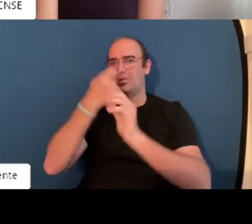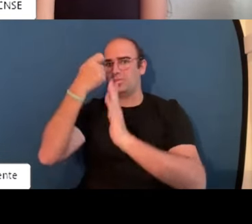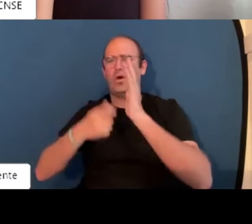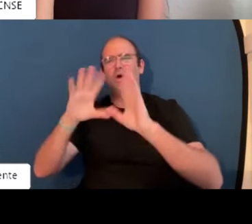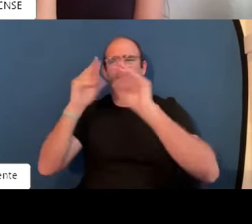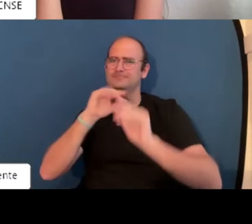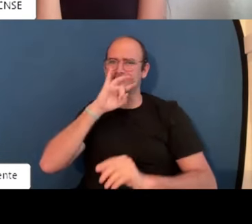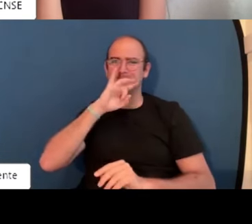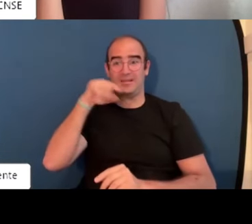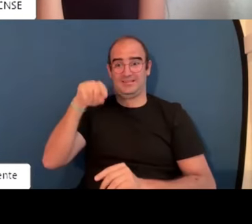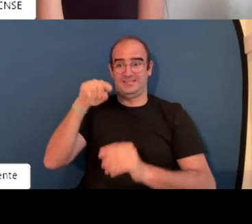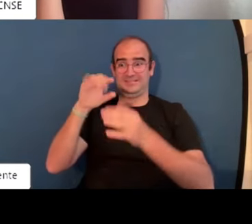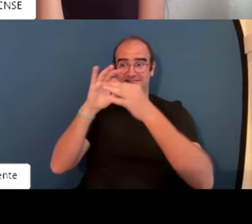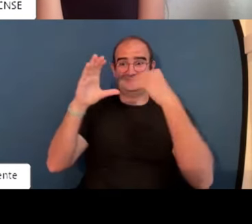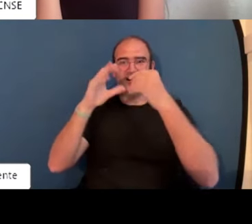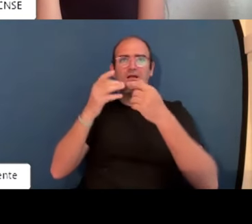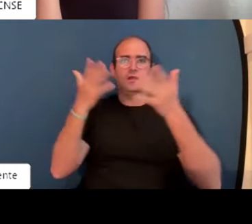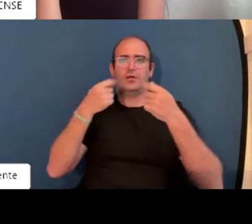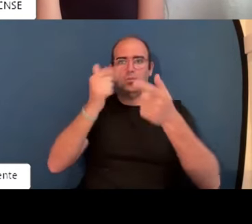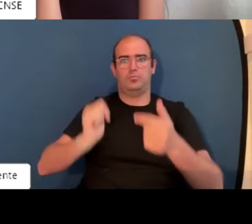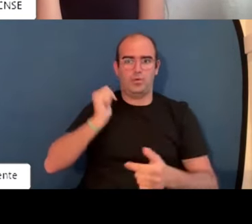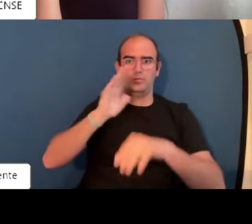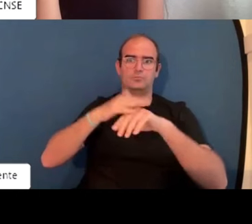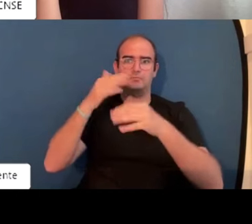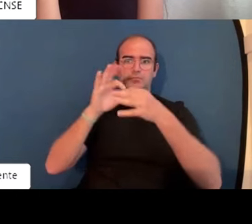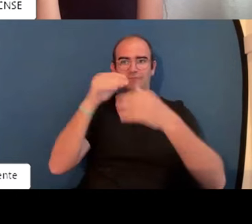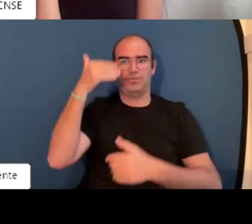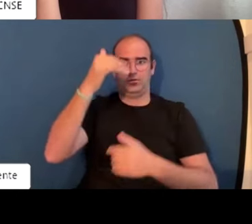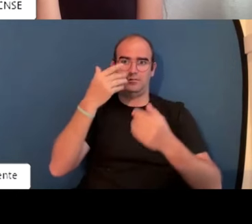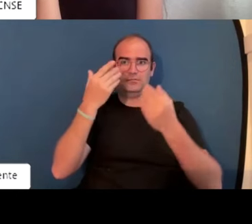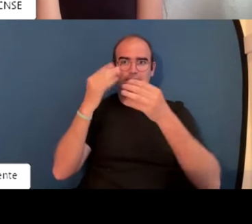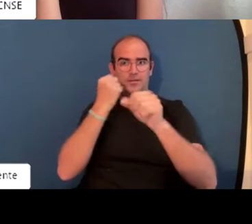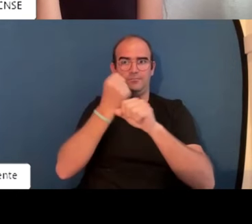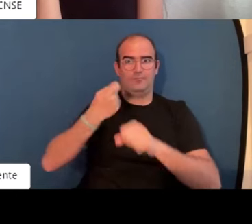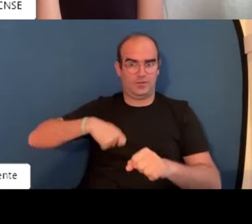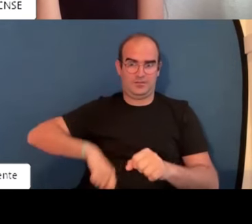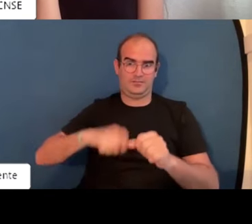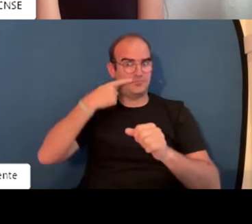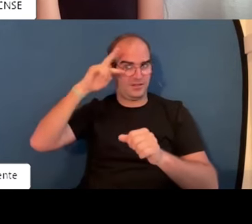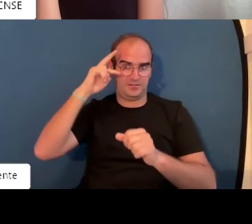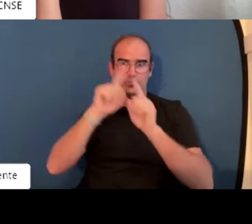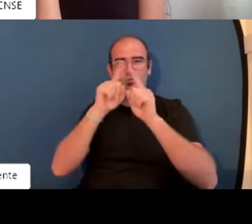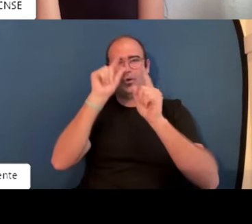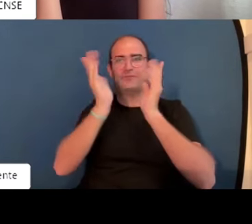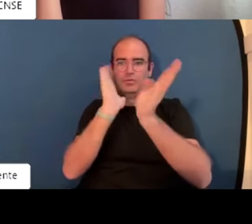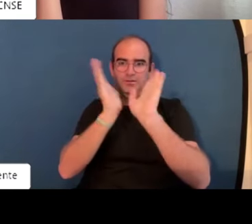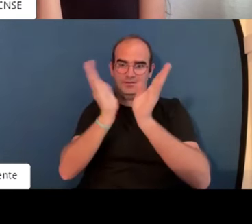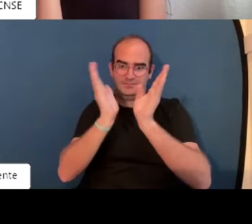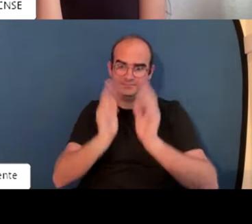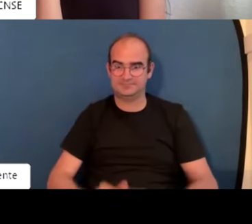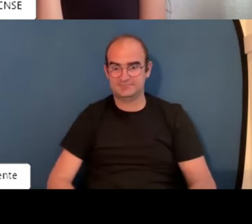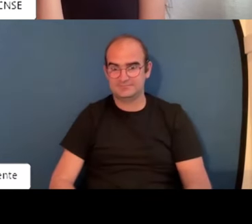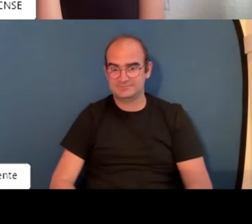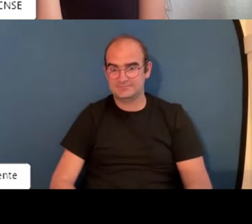compartimos esa experiencia. La verdad es que es un trabajo duro, pero es una muy buena oportunidad para el